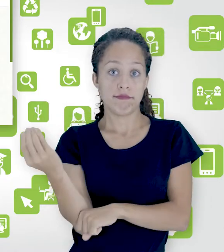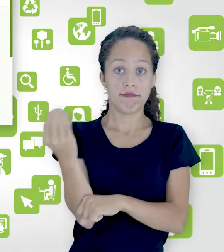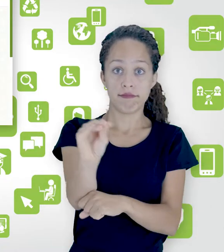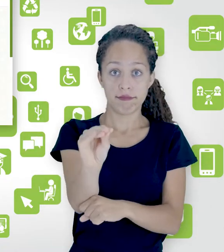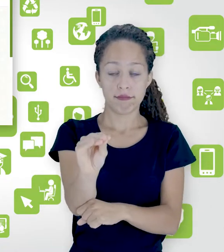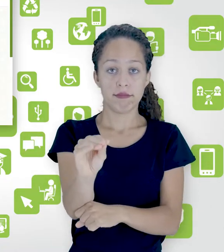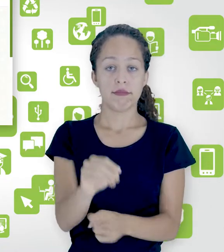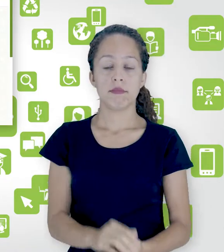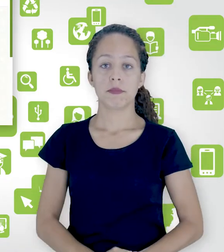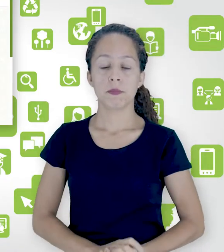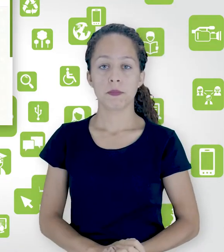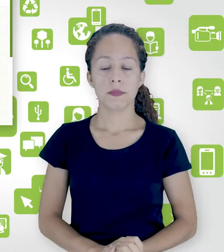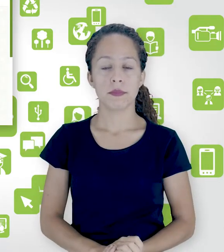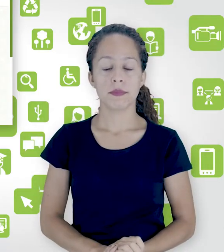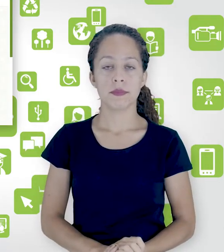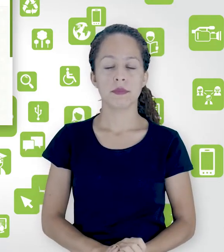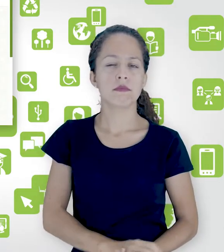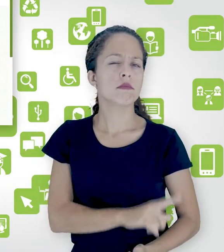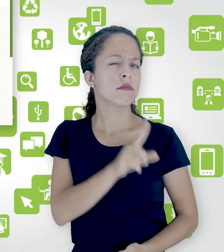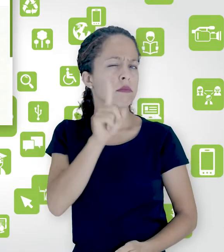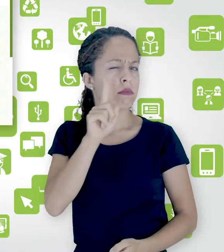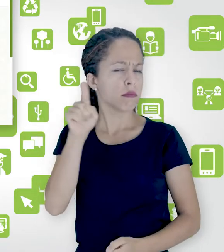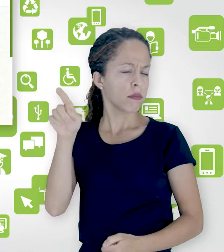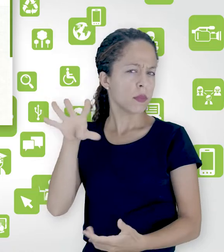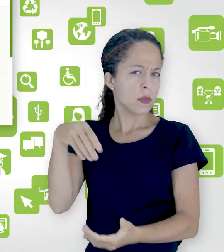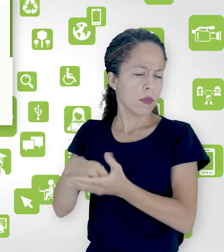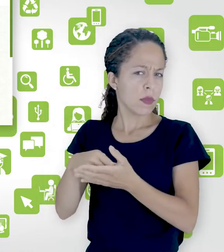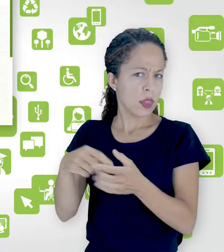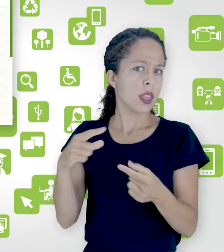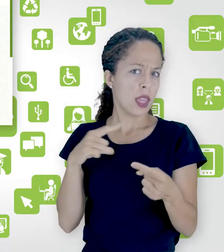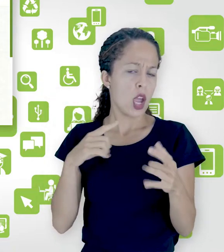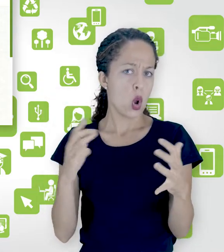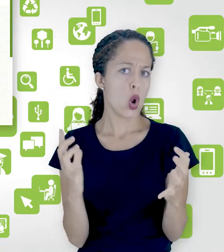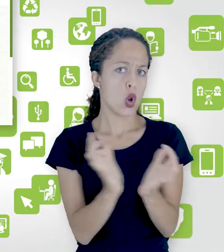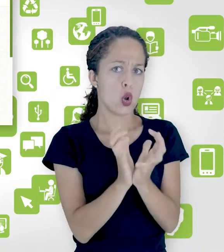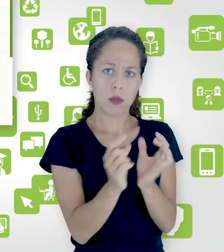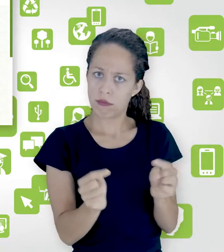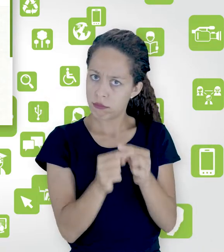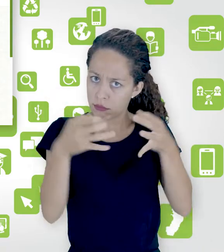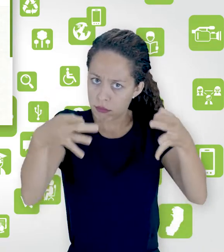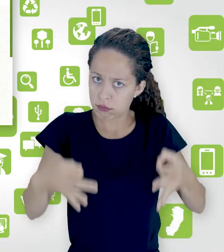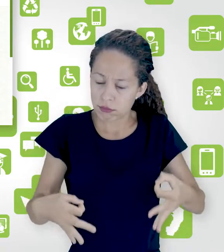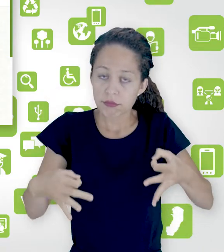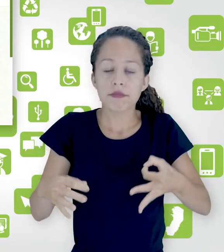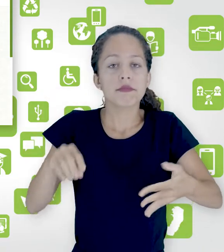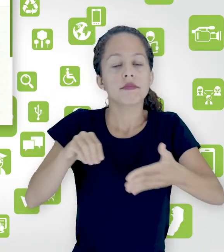verifique se está na categoria correta, vou colocar um nome para a pergunta.